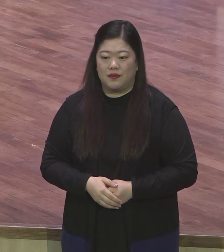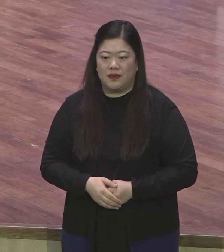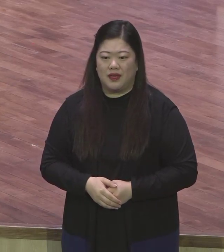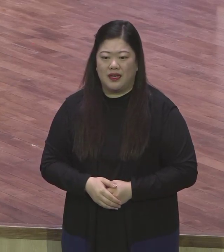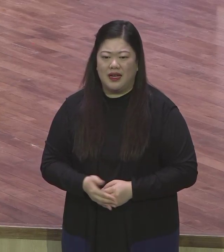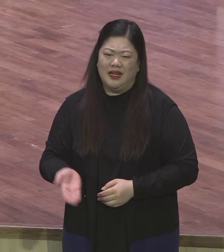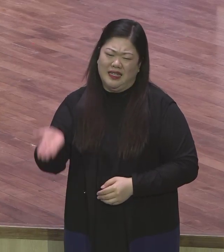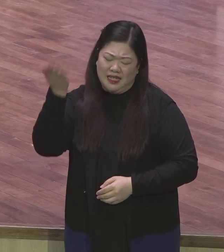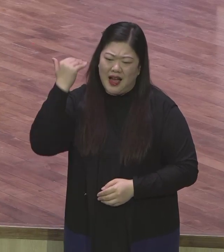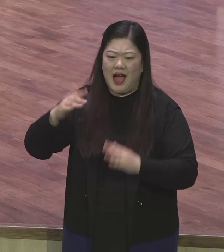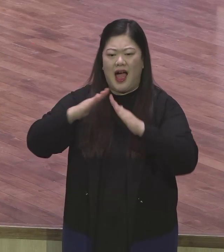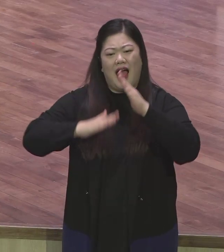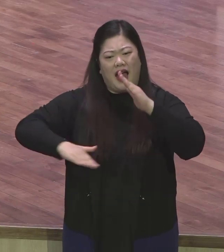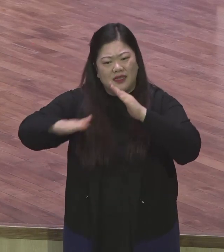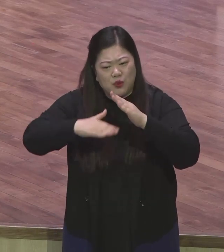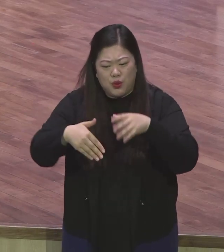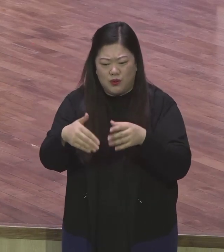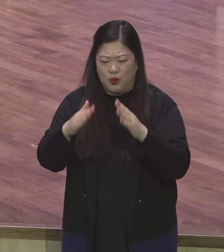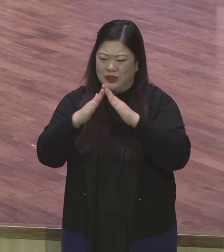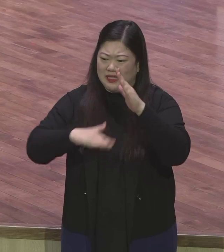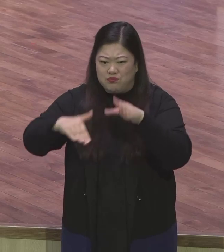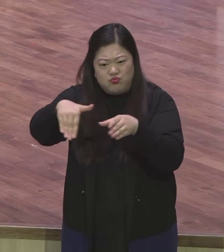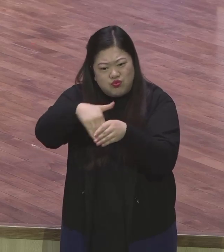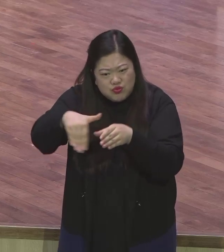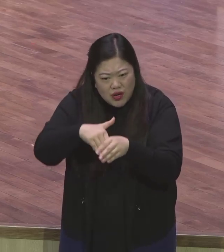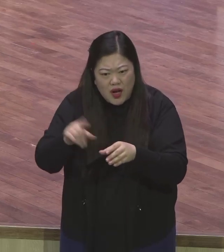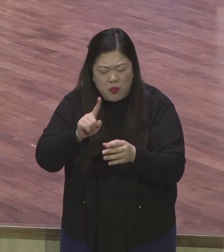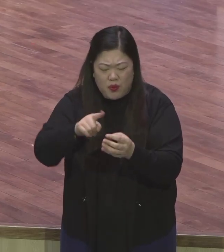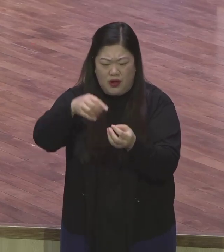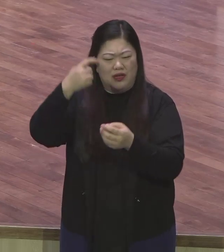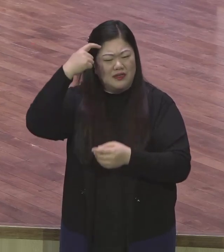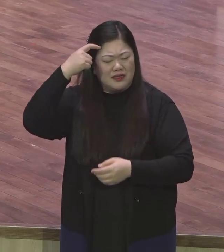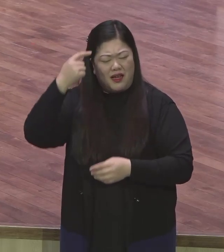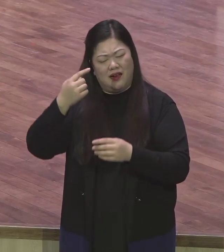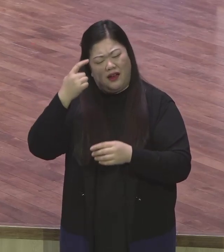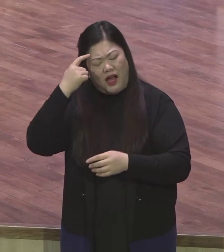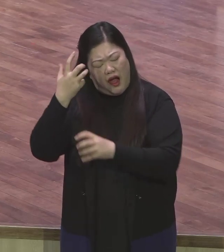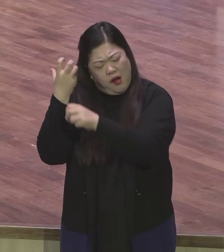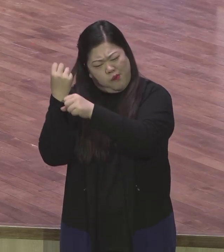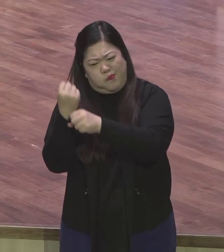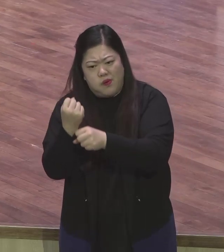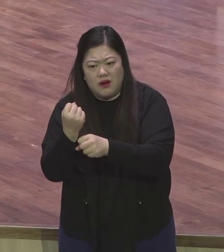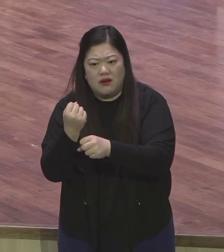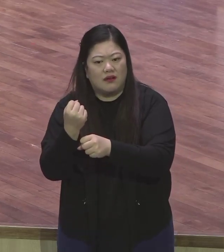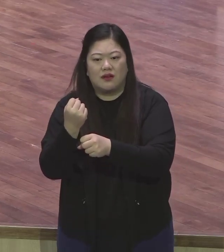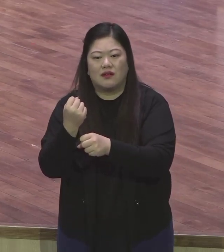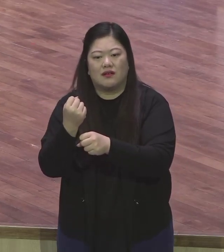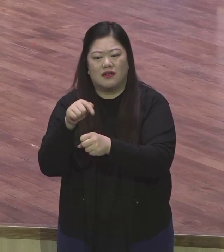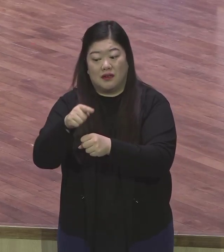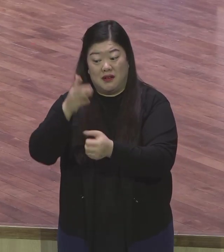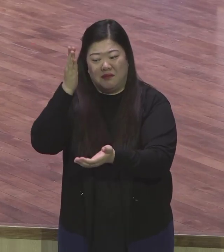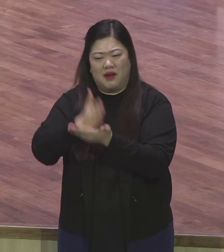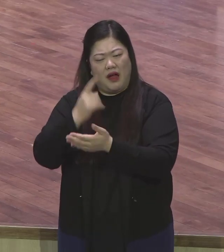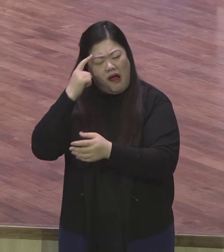살아올 때 가졌던 그 잘못된 예틀 이거 다 말씀으로 시선받고 벗어나서